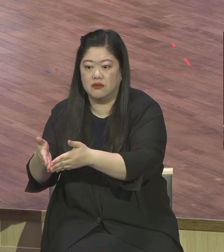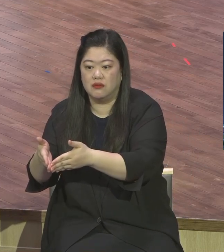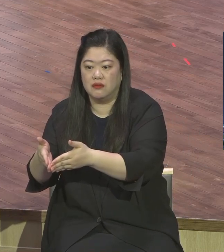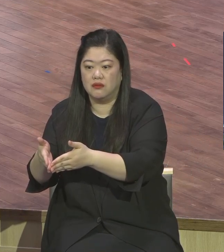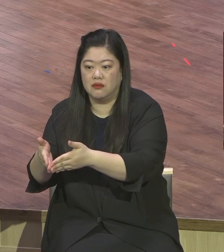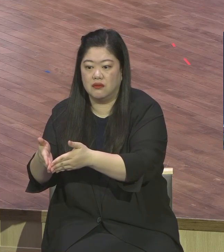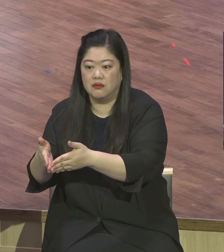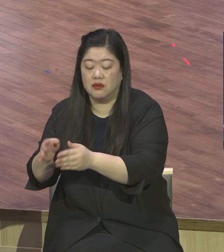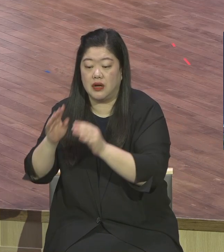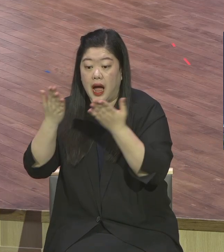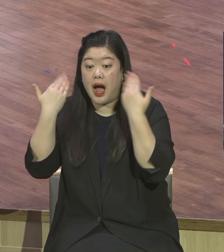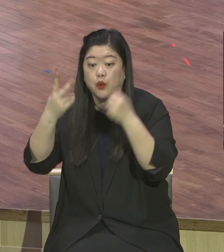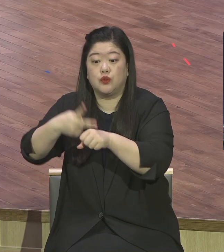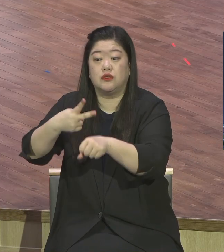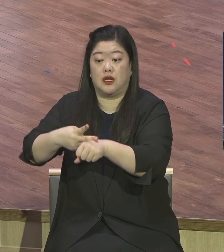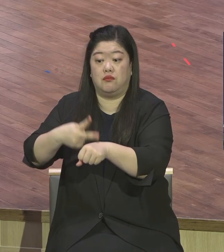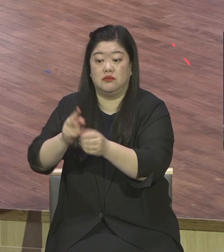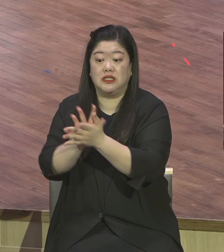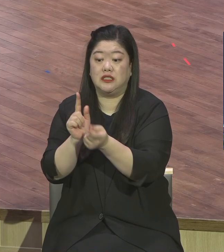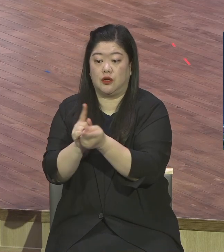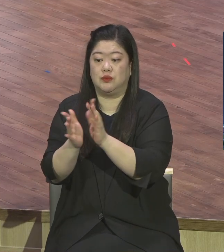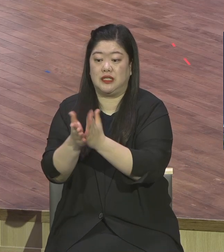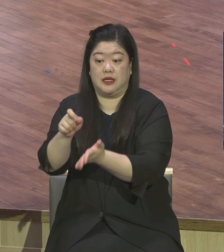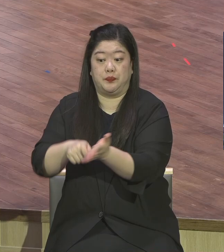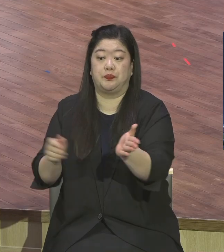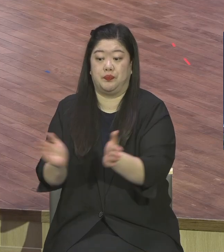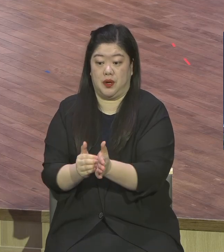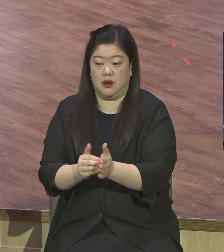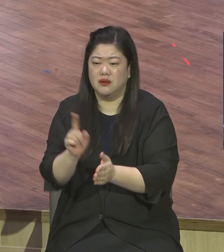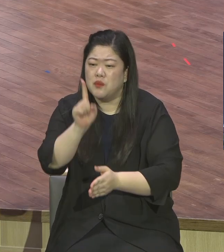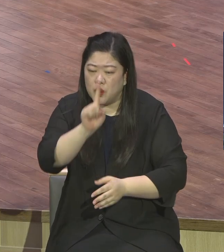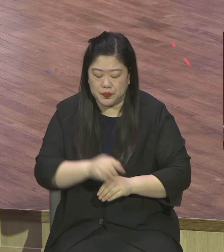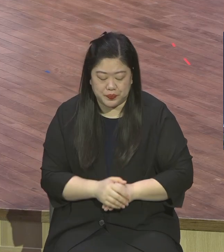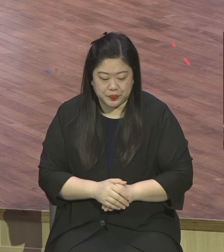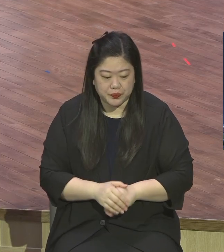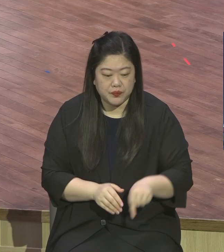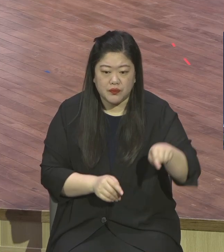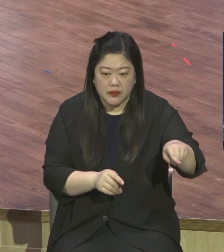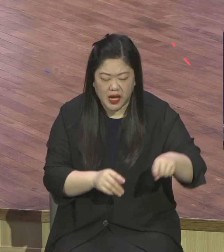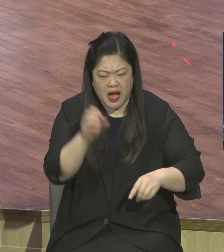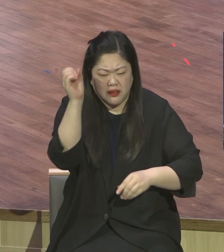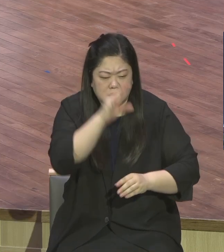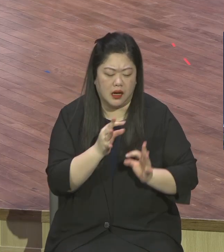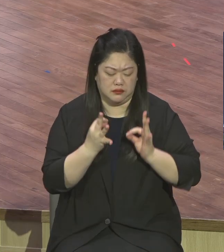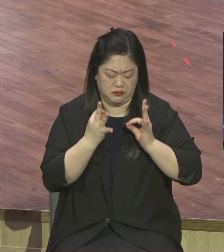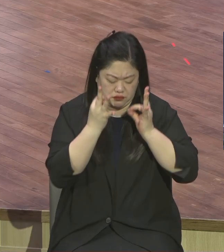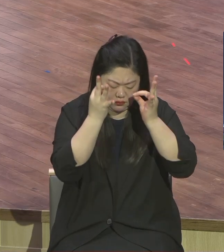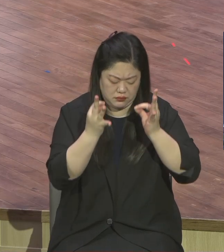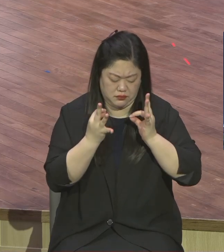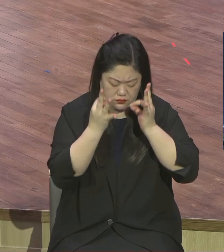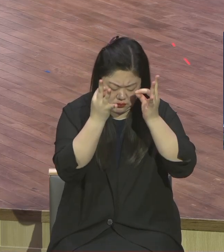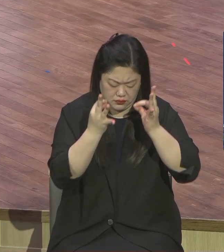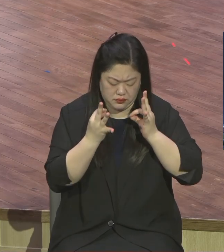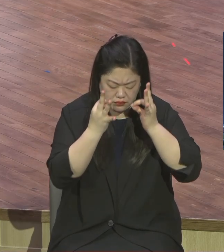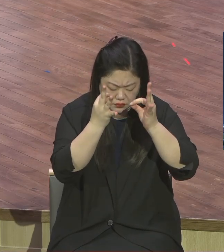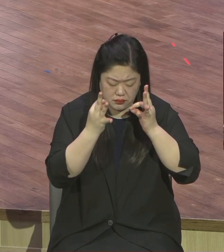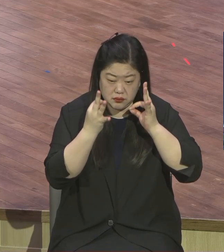집중해서 공부해야 되는데 그것도 정확하게 선생님이 중요하다고 말한